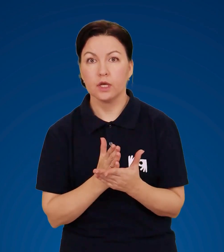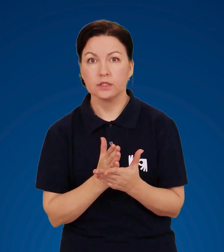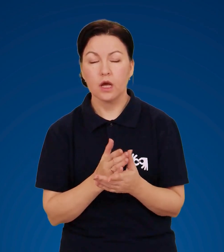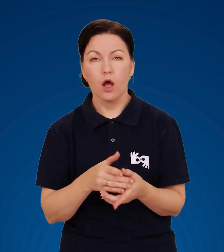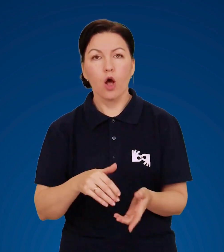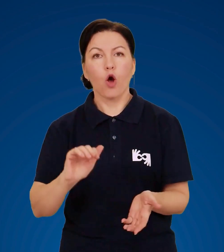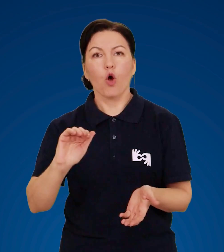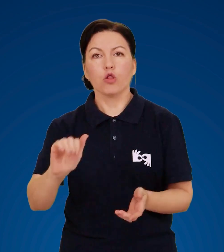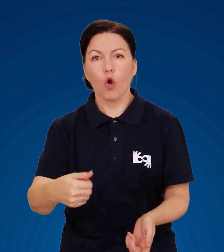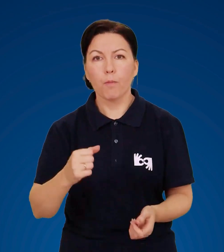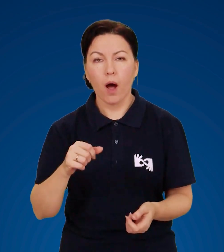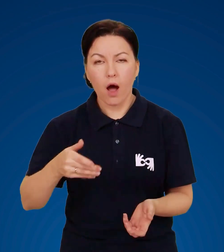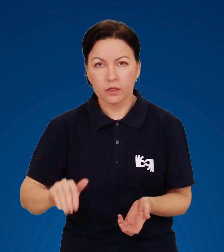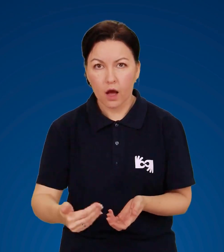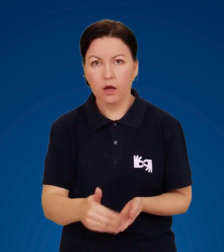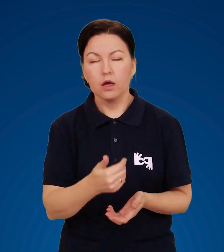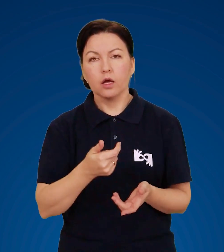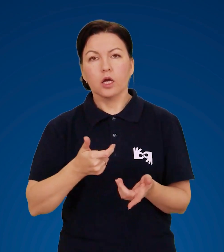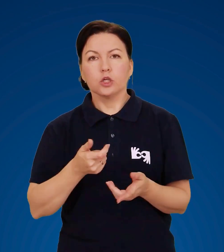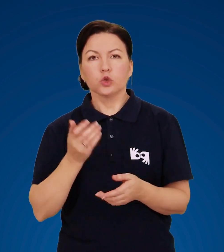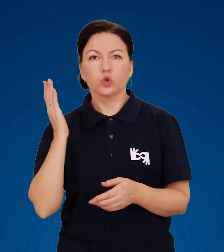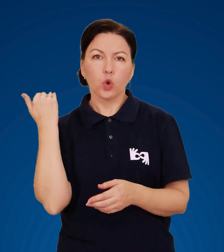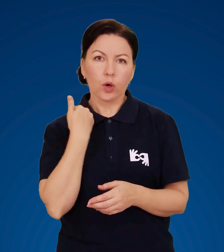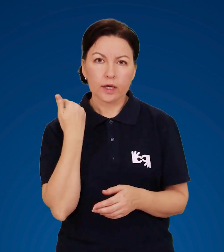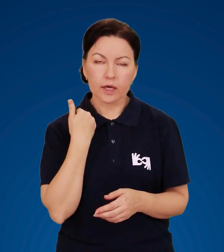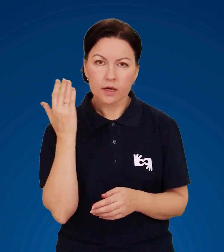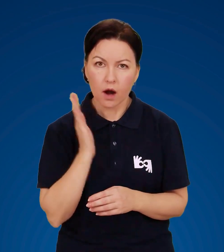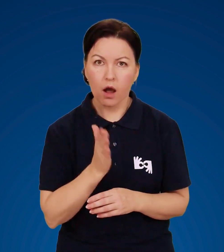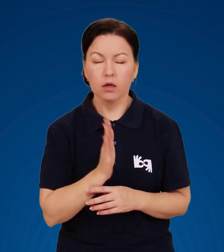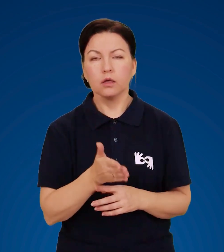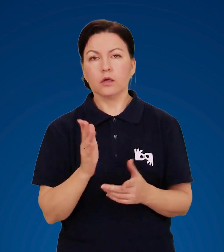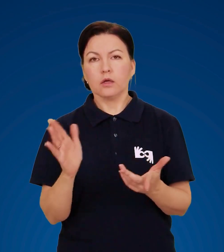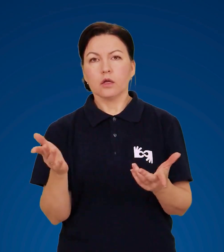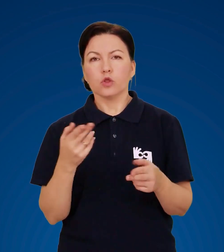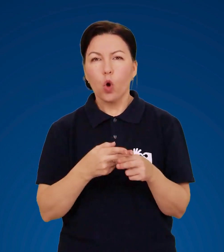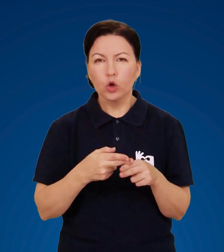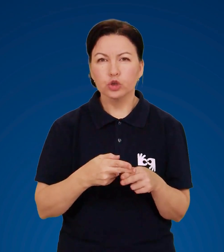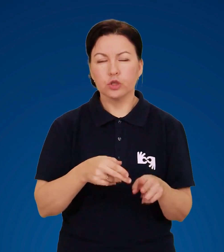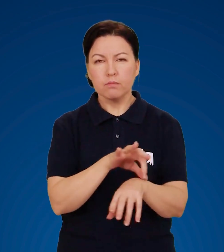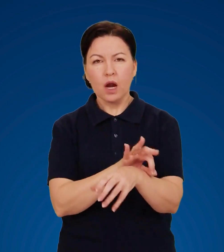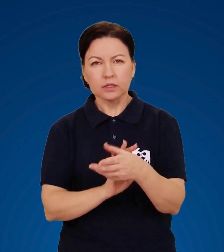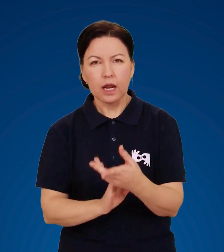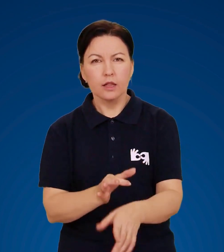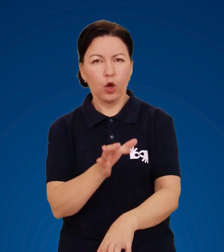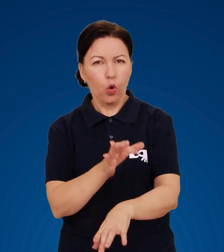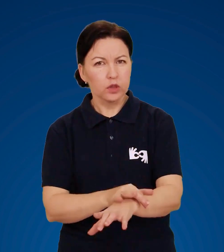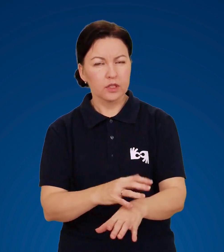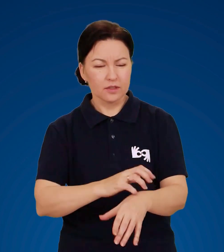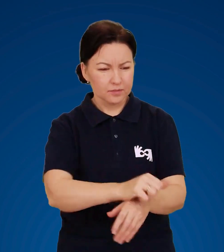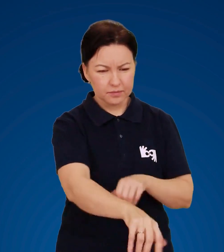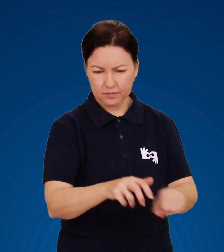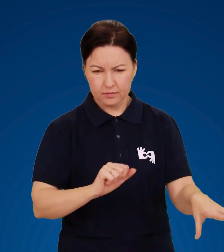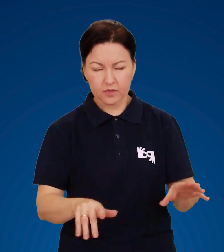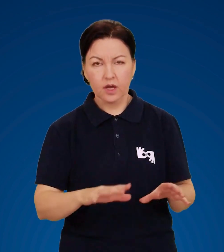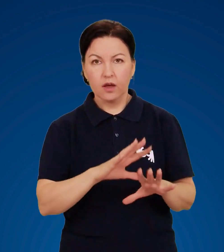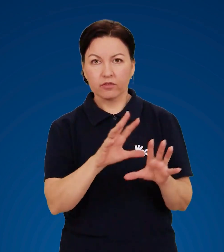при вас. Лопати, сокири, ножів, браслетів, навіть годинників.